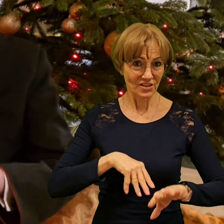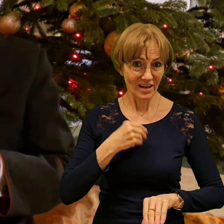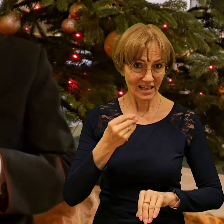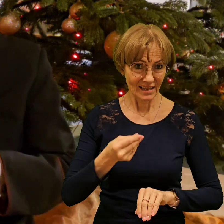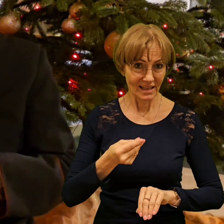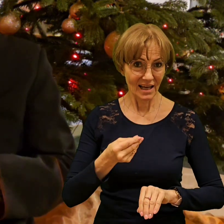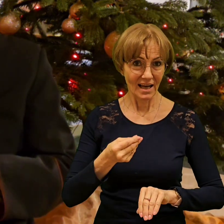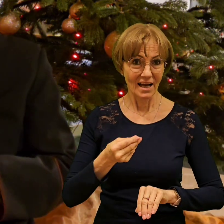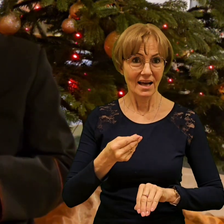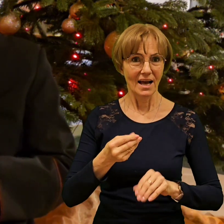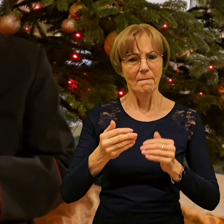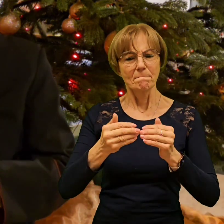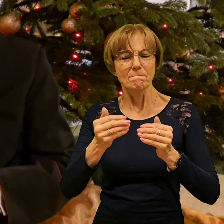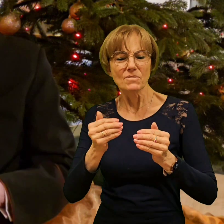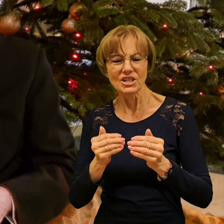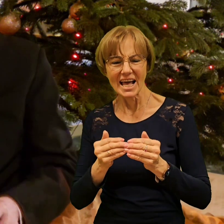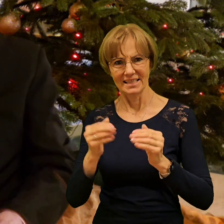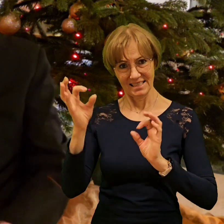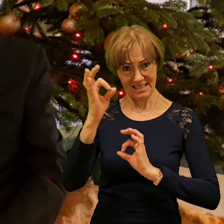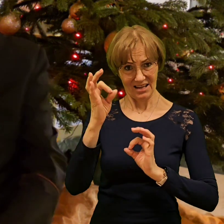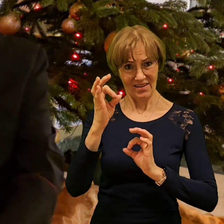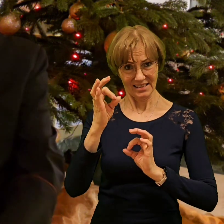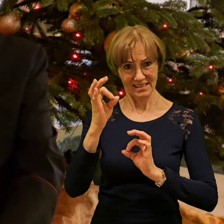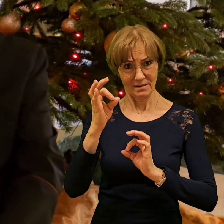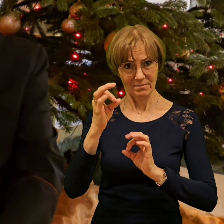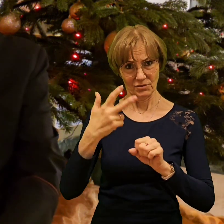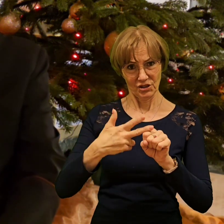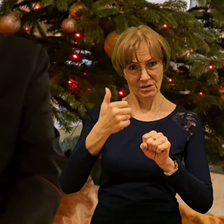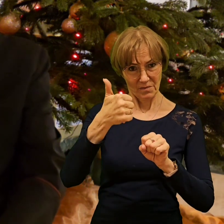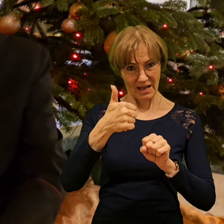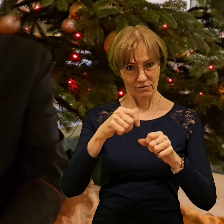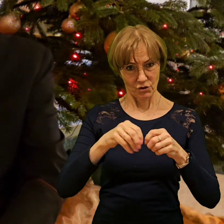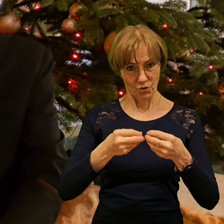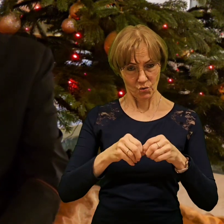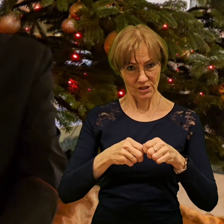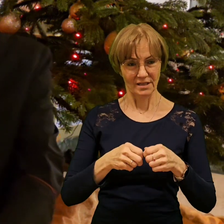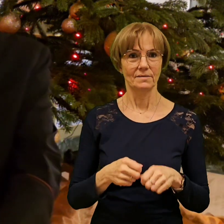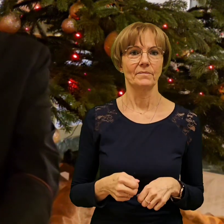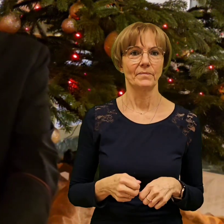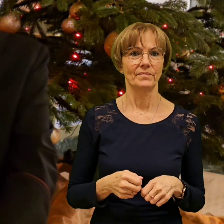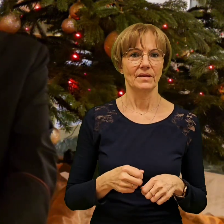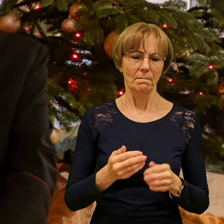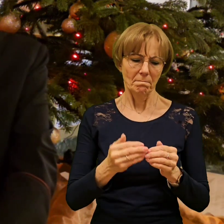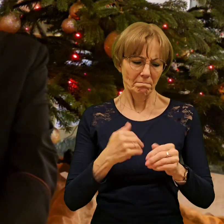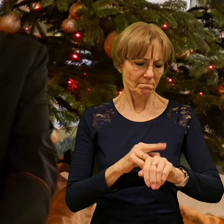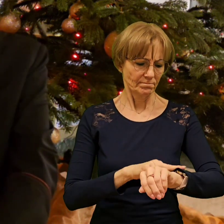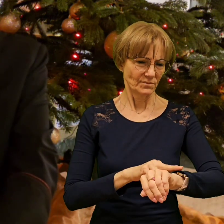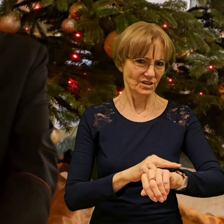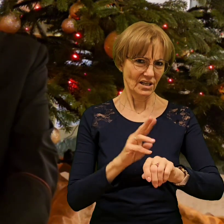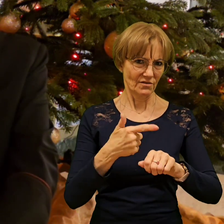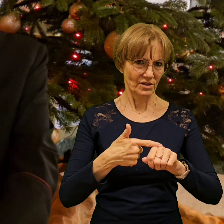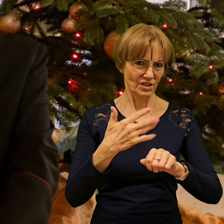Jeszcze przed samym Sylwestrem, to znaczy przed przed XXIV. I